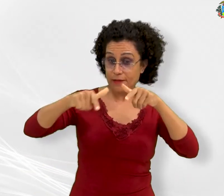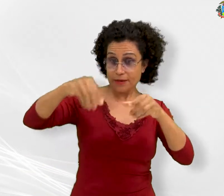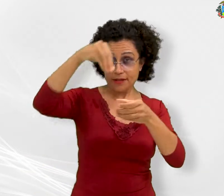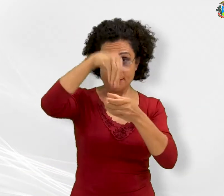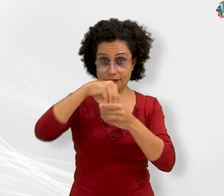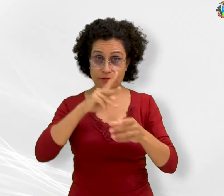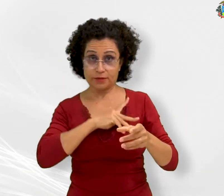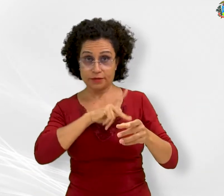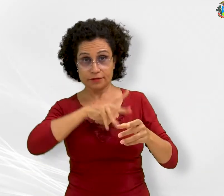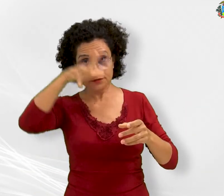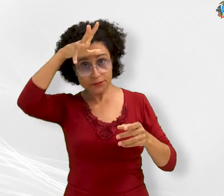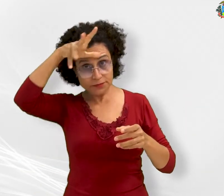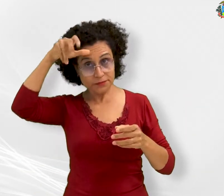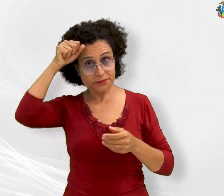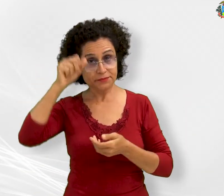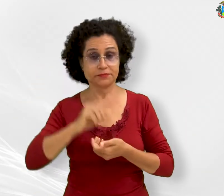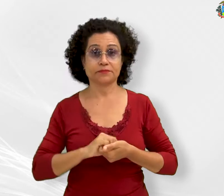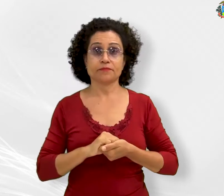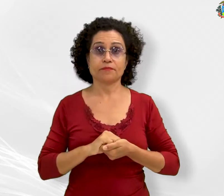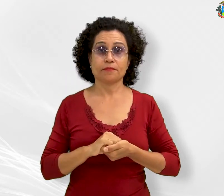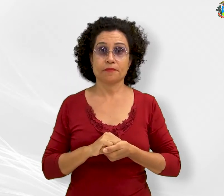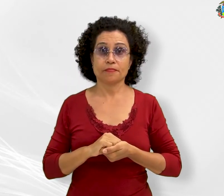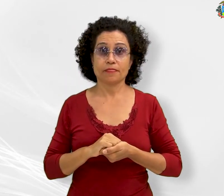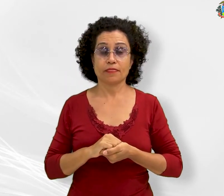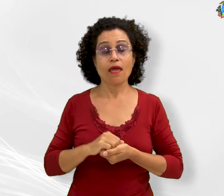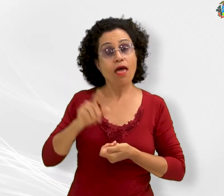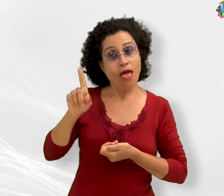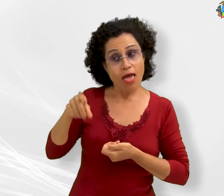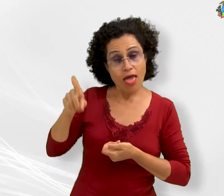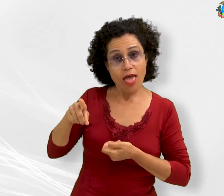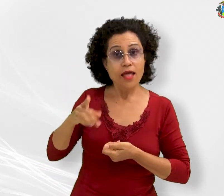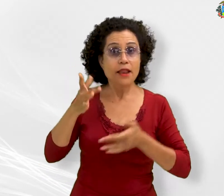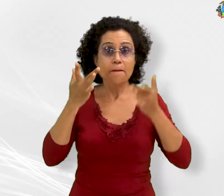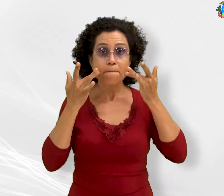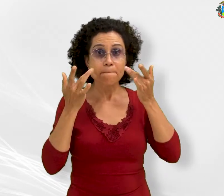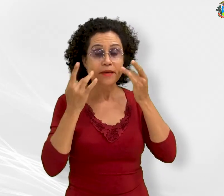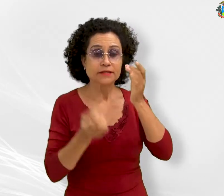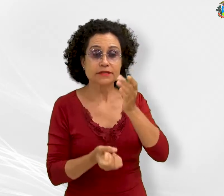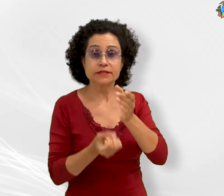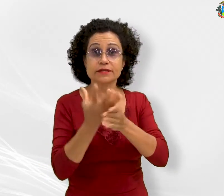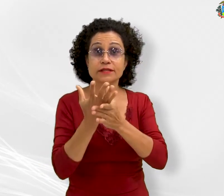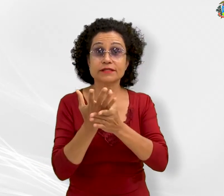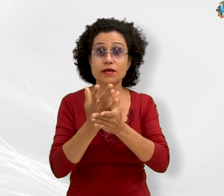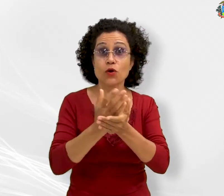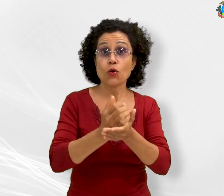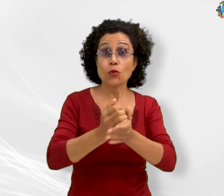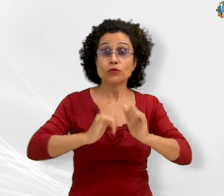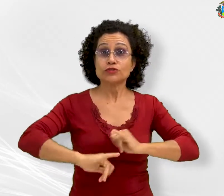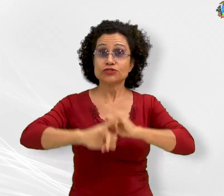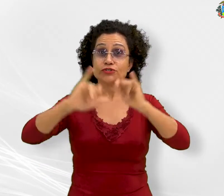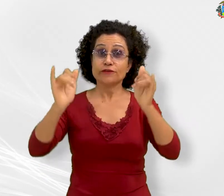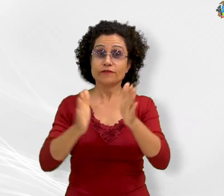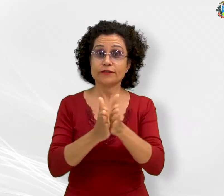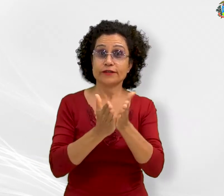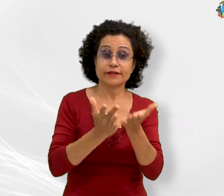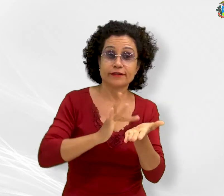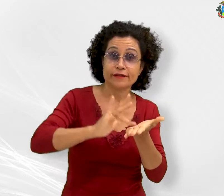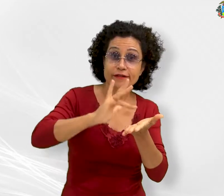atuam no Ministério Público de Mato Grosso. Segundo ele, a peça teatral surgiu a partir da divulgação do e-book Vozes da